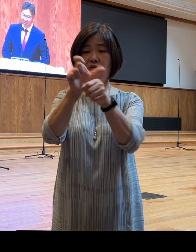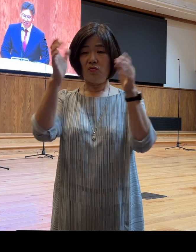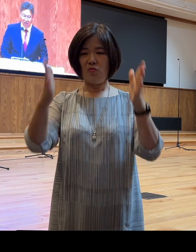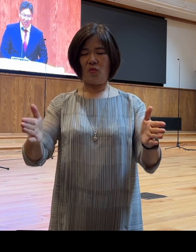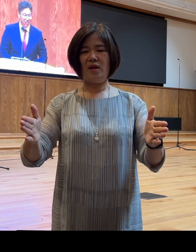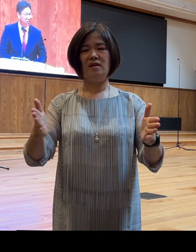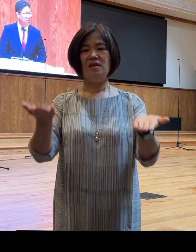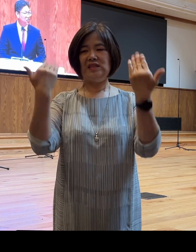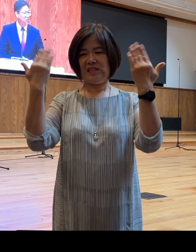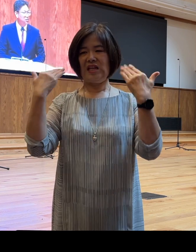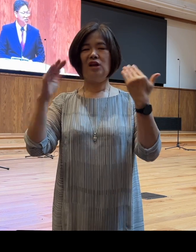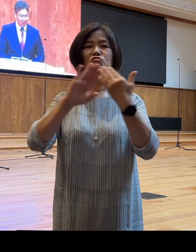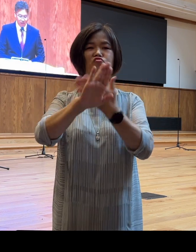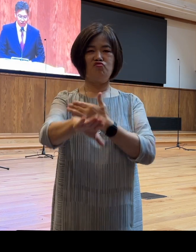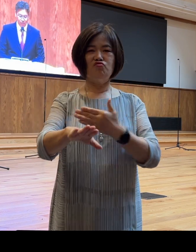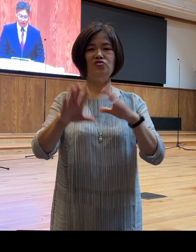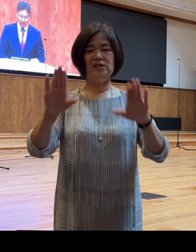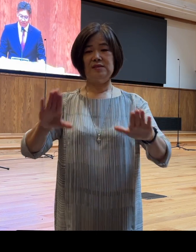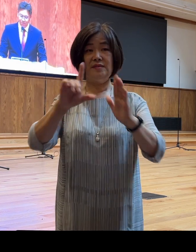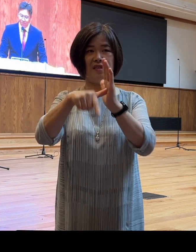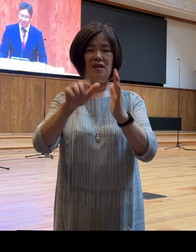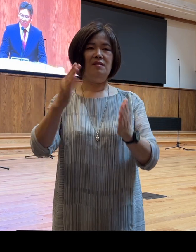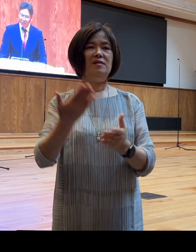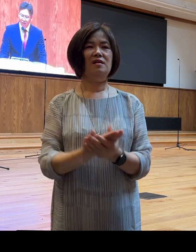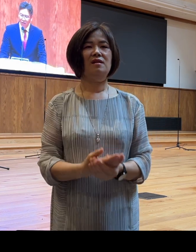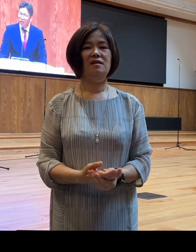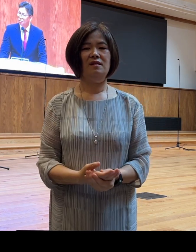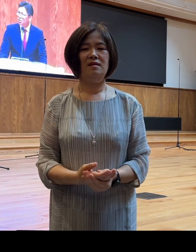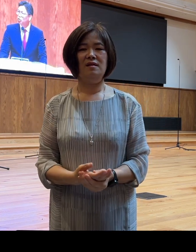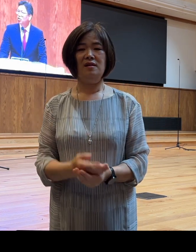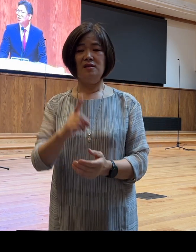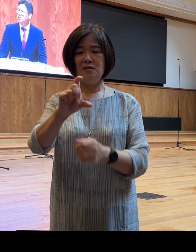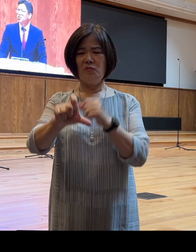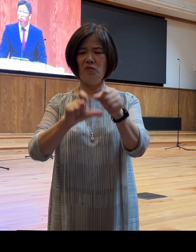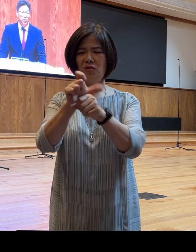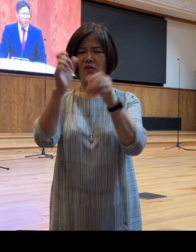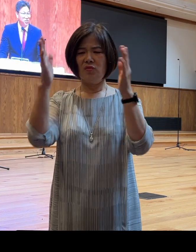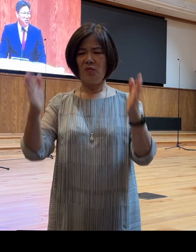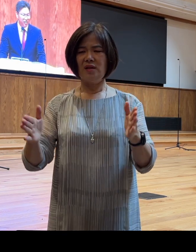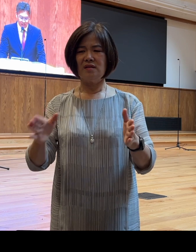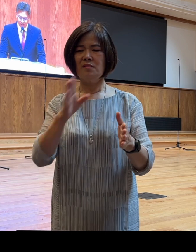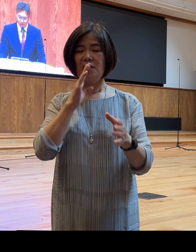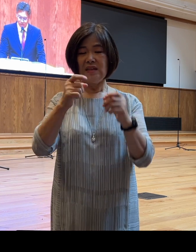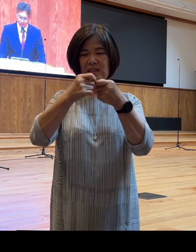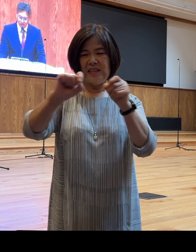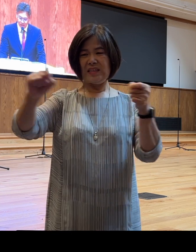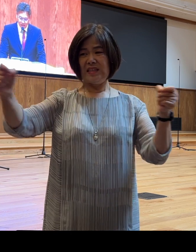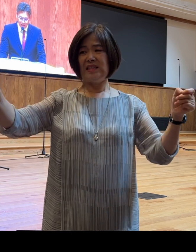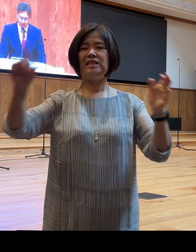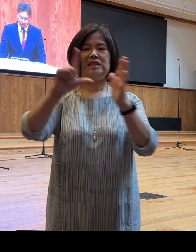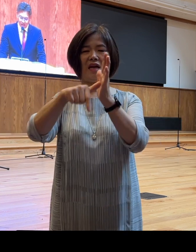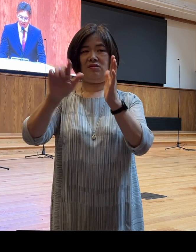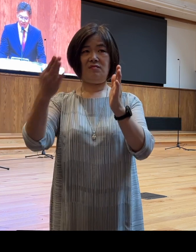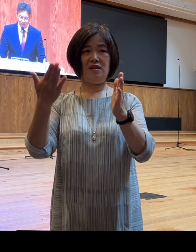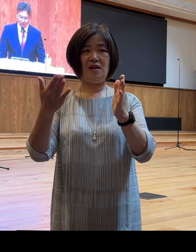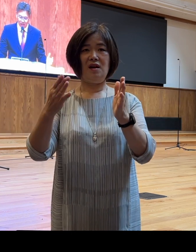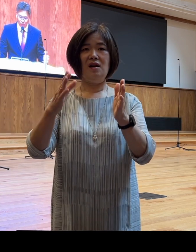시간이었습니다 여러분 15년이란 시간은 결코 짧은 시간이 아니죠 이 긴 시간 동안